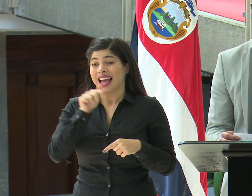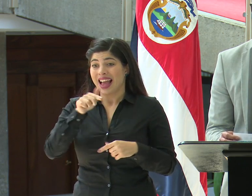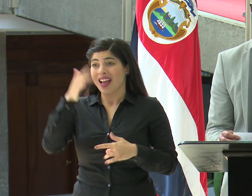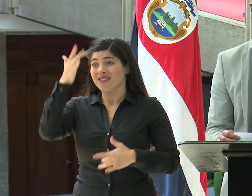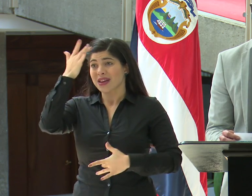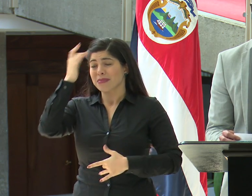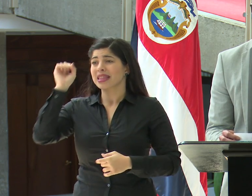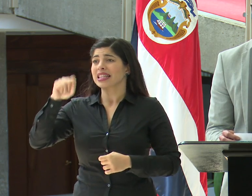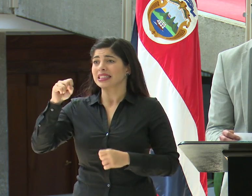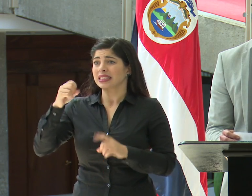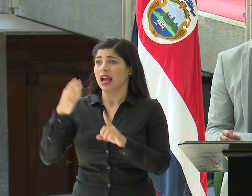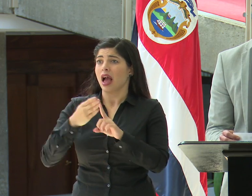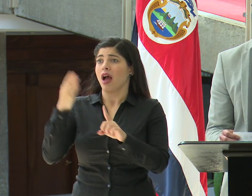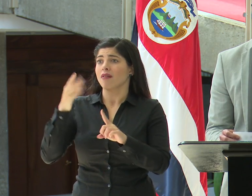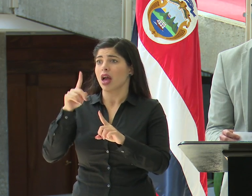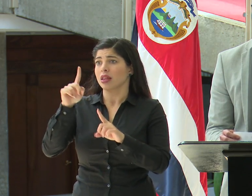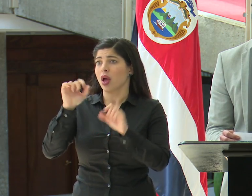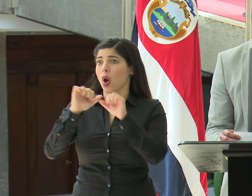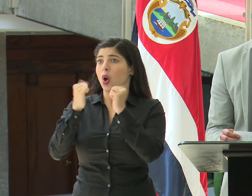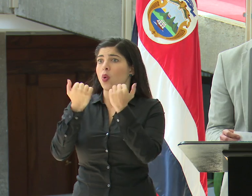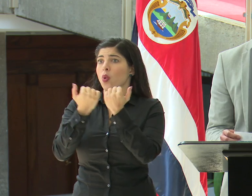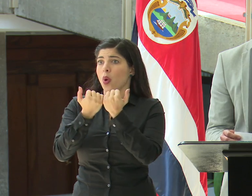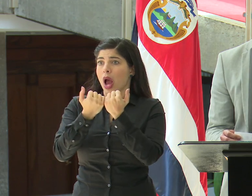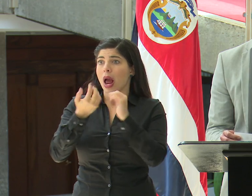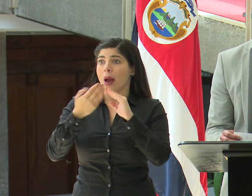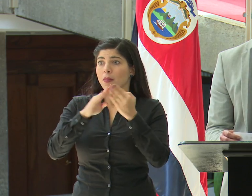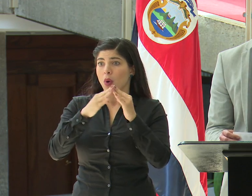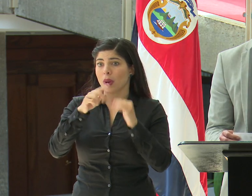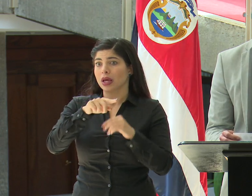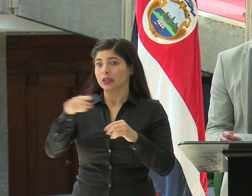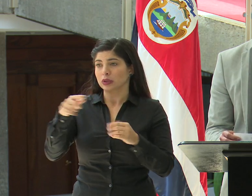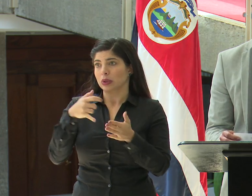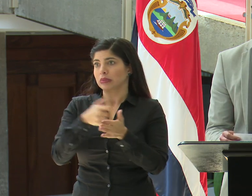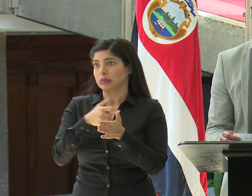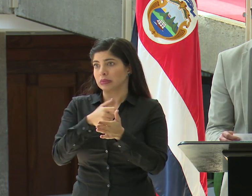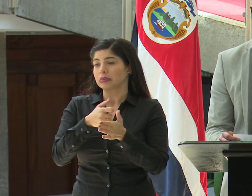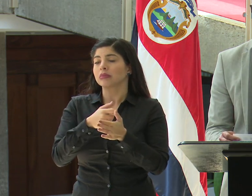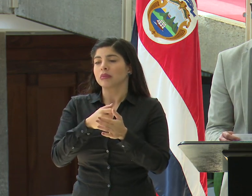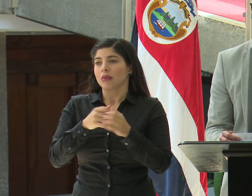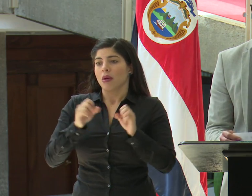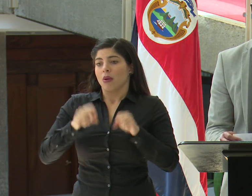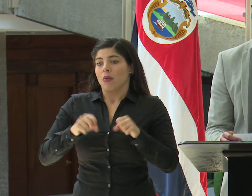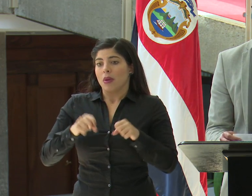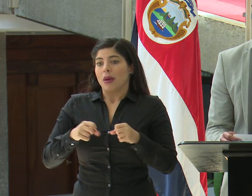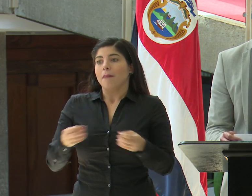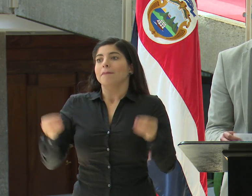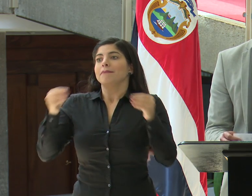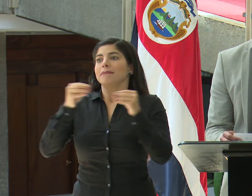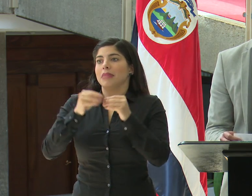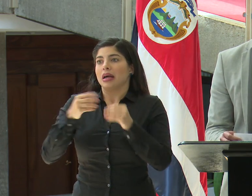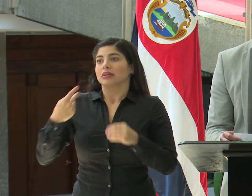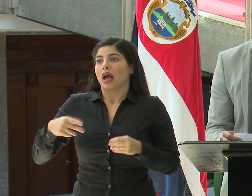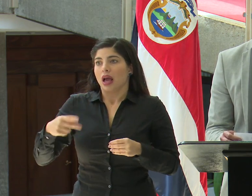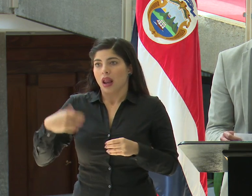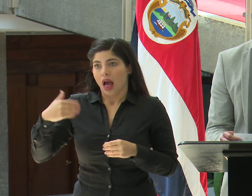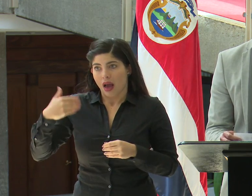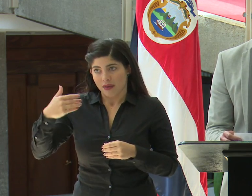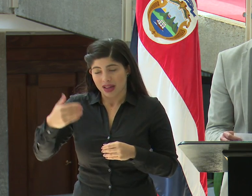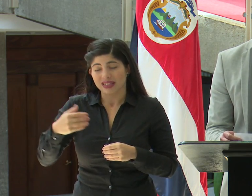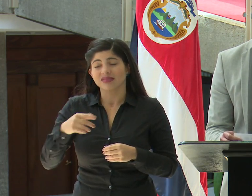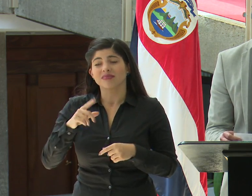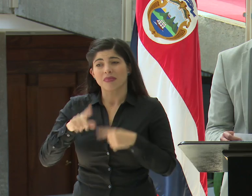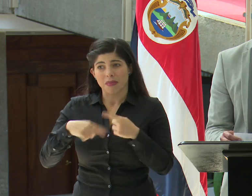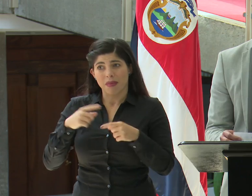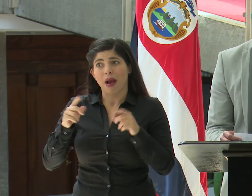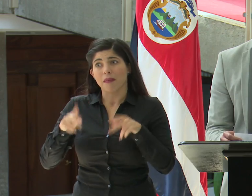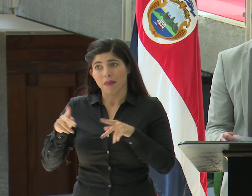sí afecta a un sector de la población que es más vulnerable y ese sector vamos a tener más casos graves, vamos a tener lamentablemente